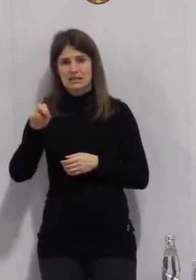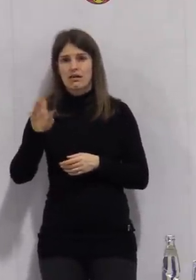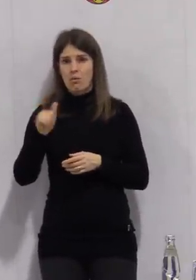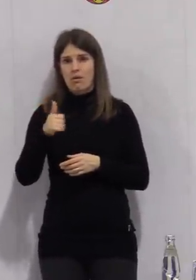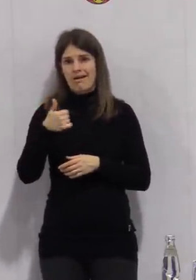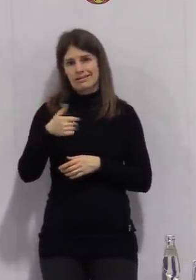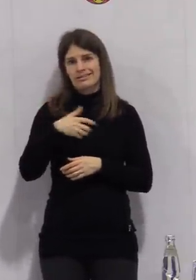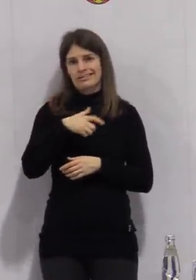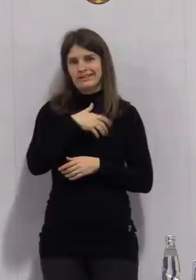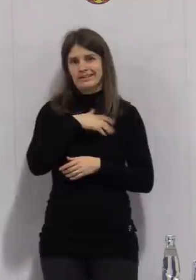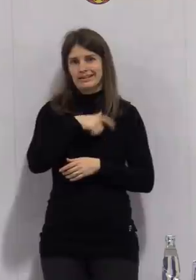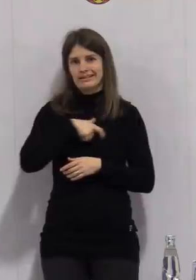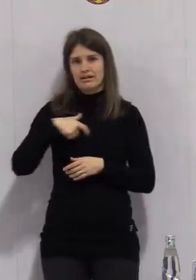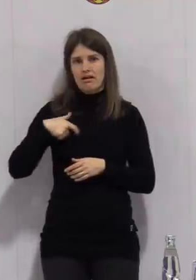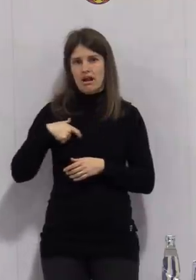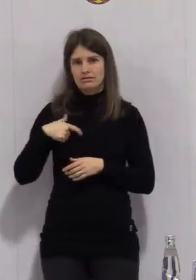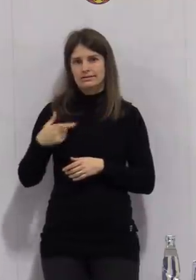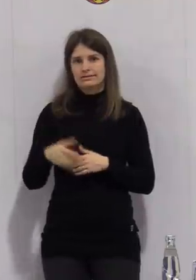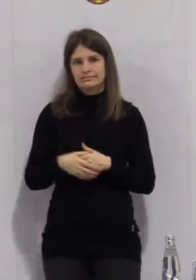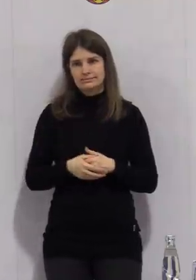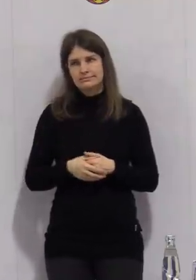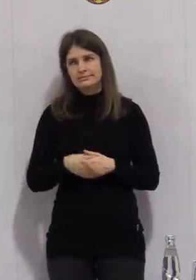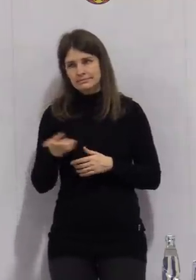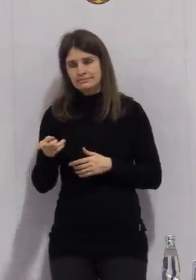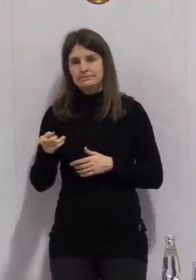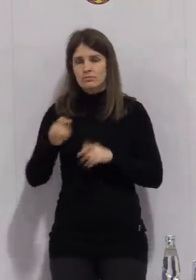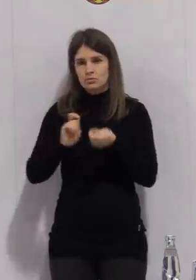von Virusmutationen nachgewiesen worden sind.